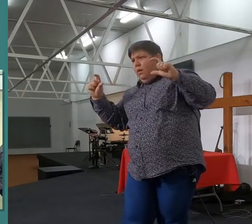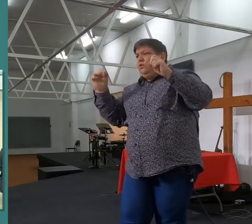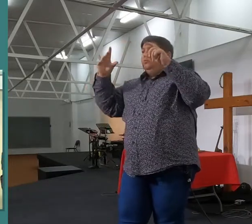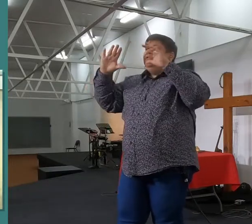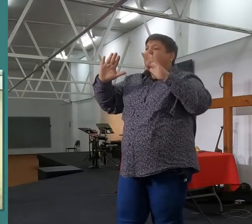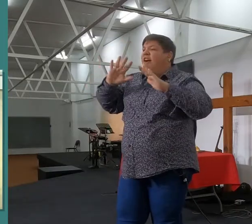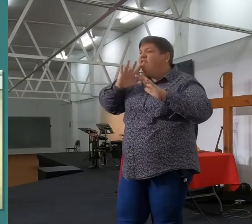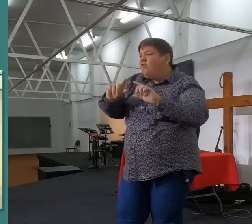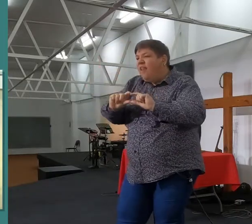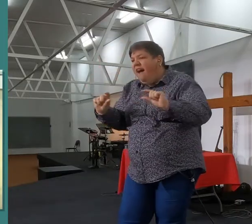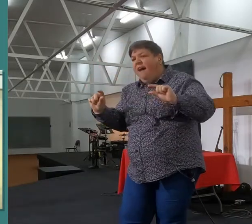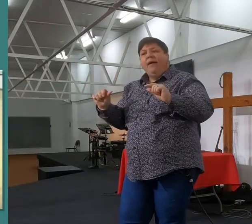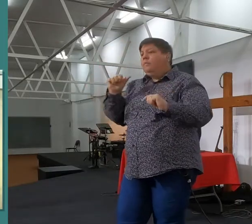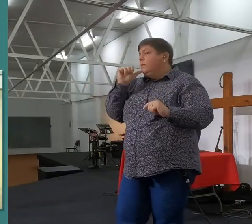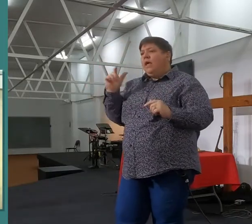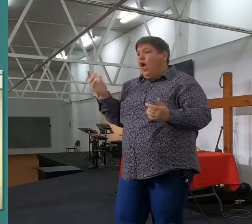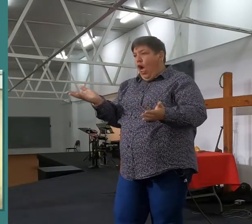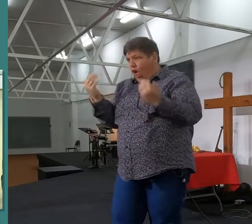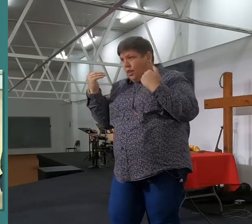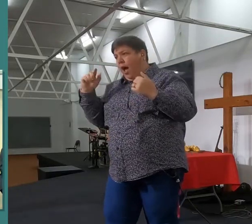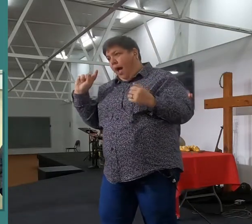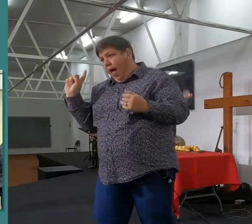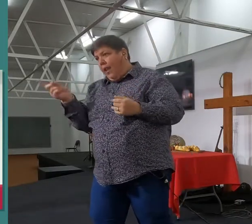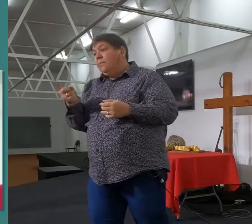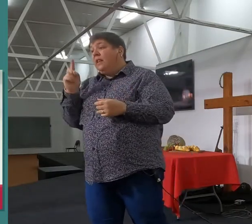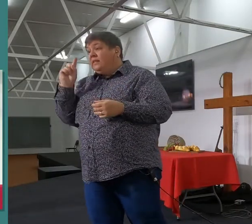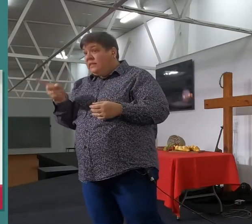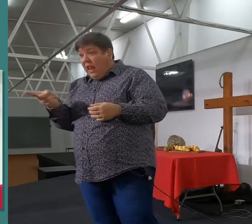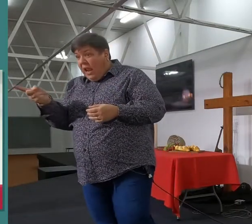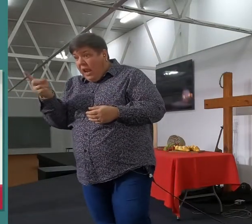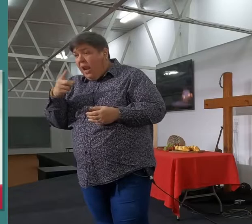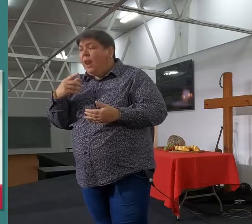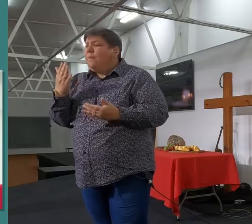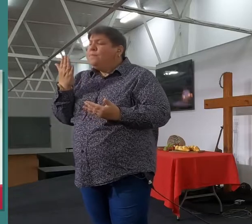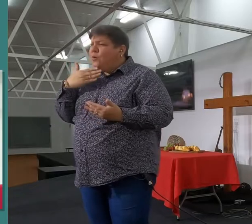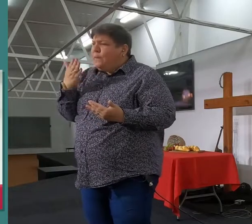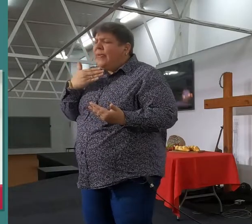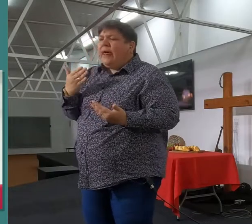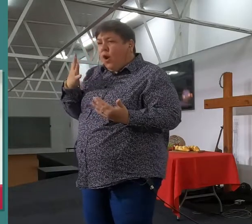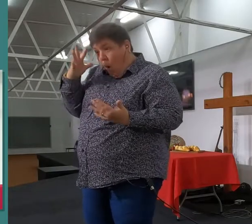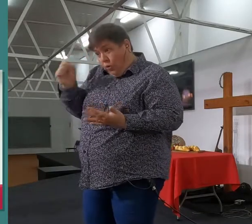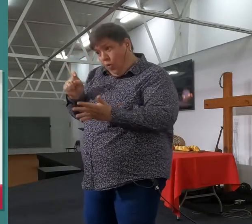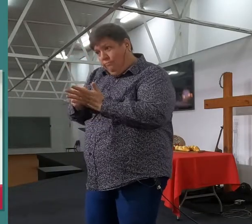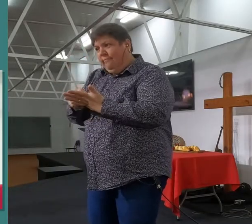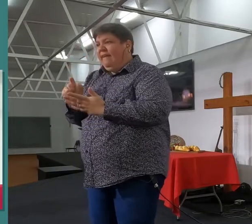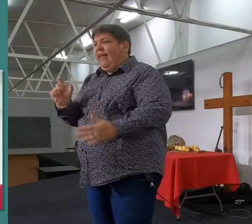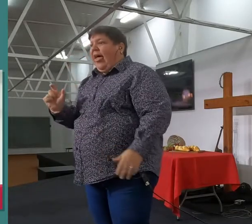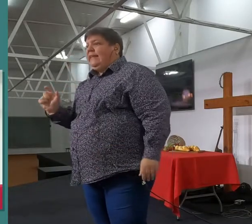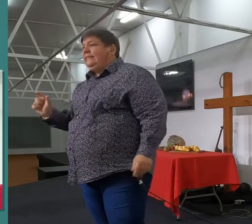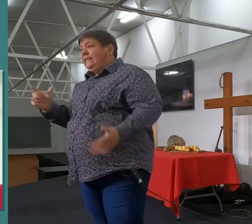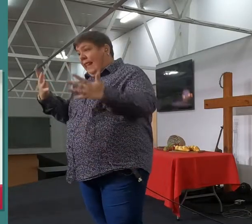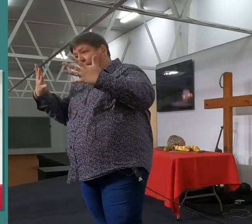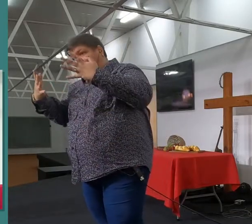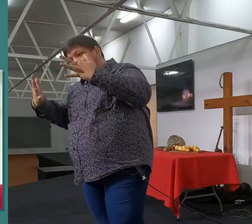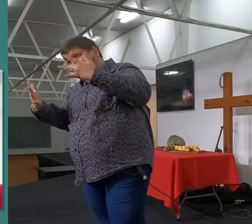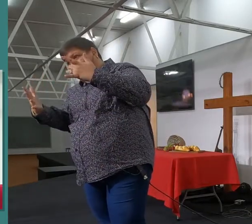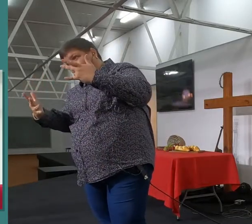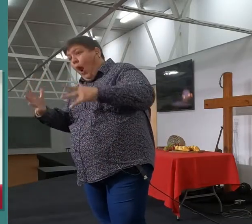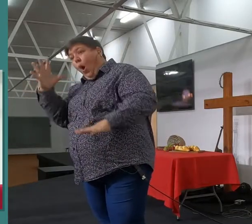en, en ek wil jou net vraag, sal jy tenminstens probeer, sal jy tenminstens probeer, as jy